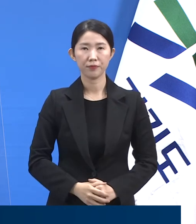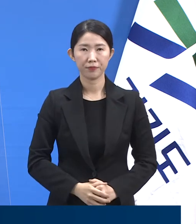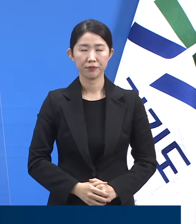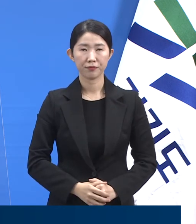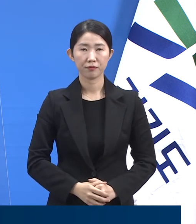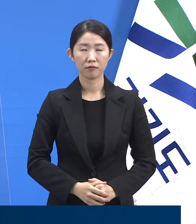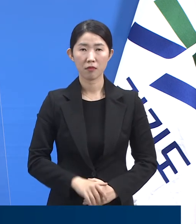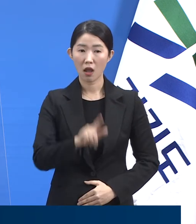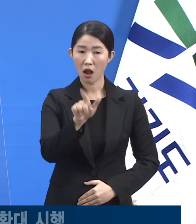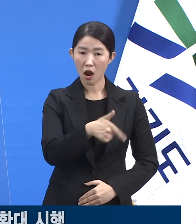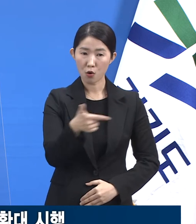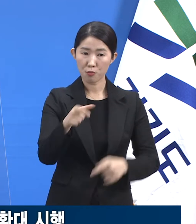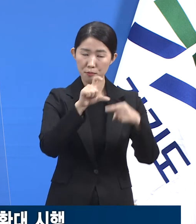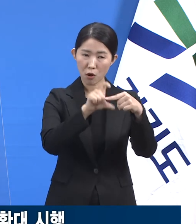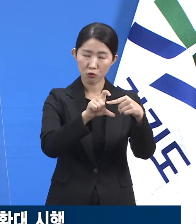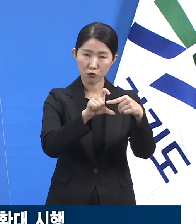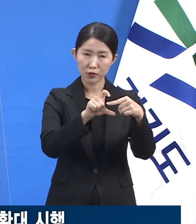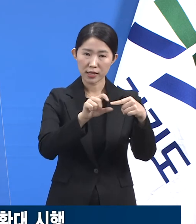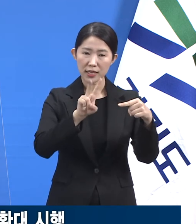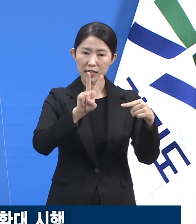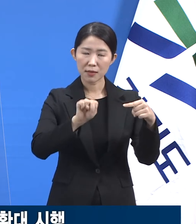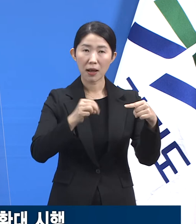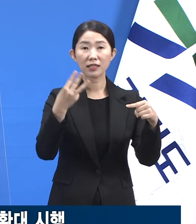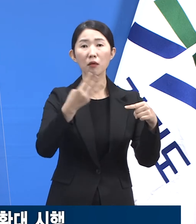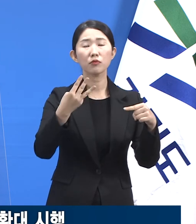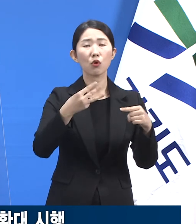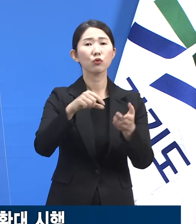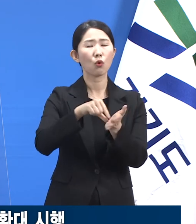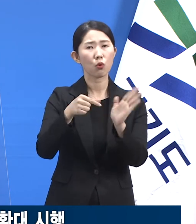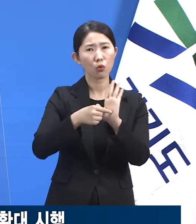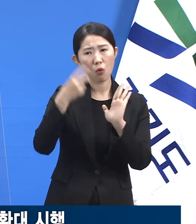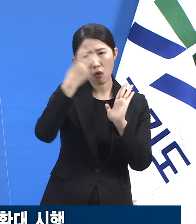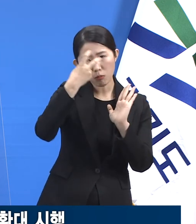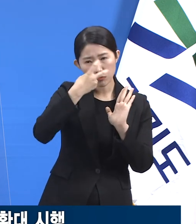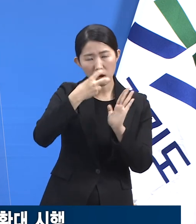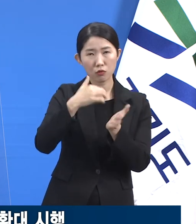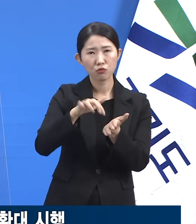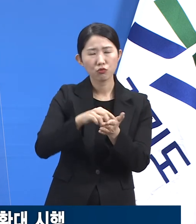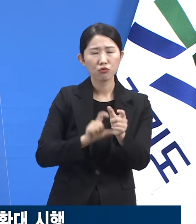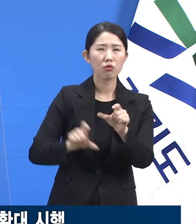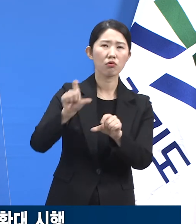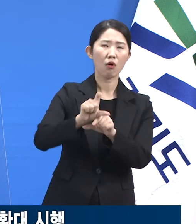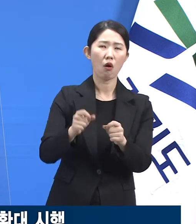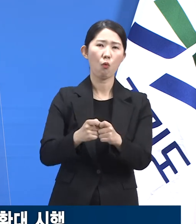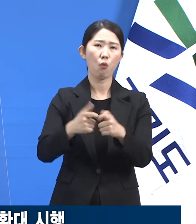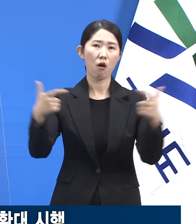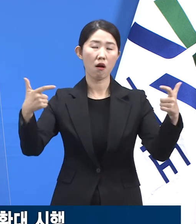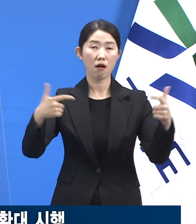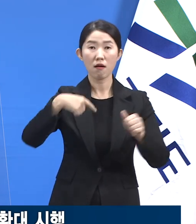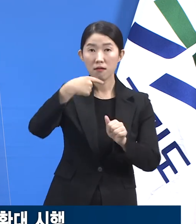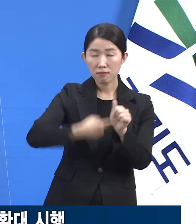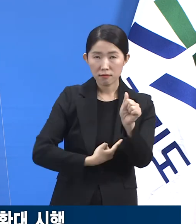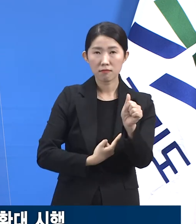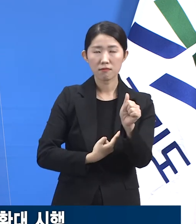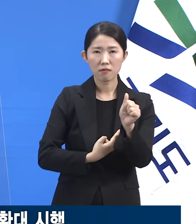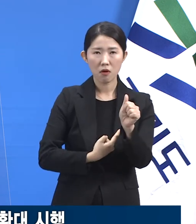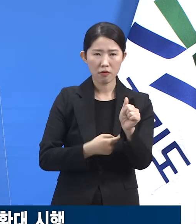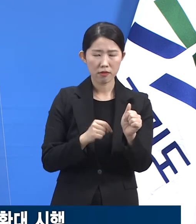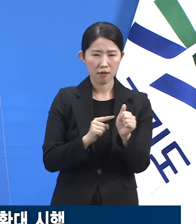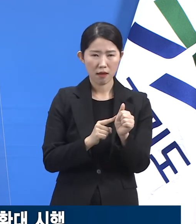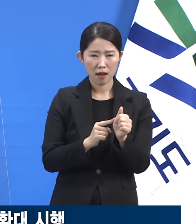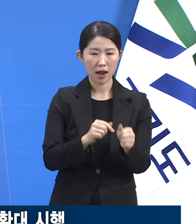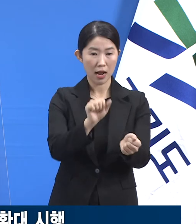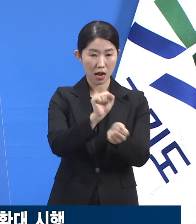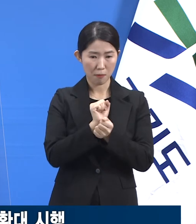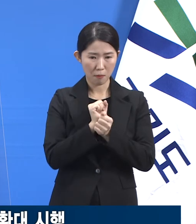일평균 2만 3천여 건 이상의 진단검사를 확대 시행하면서 적극적으로 숨은 감염자를 찾아내고